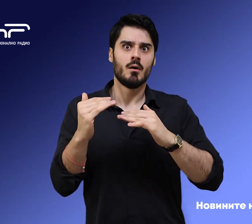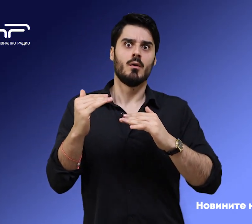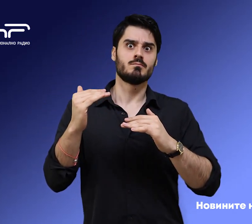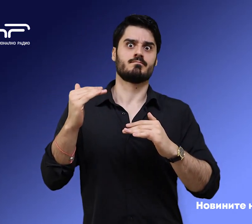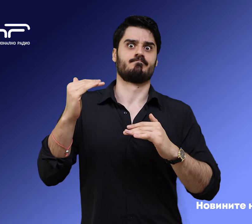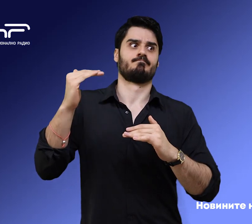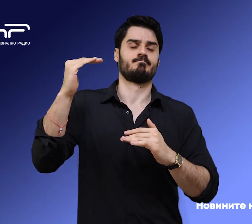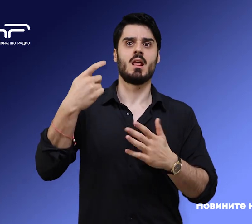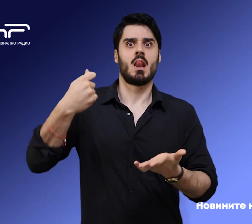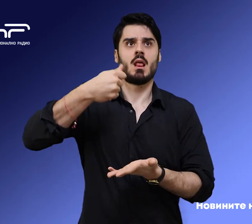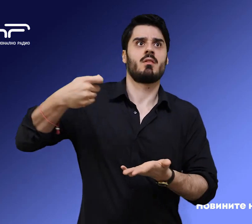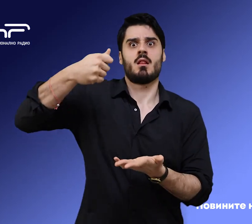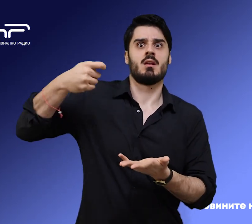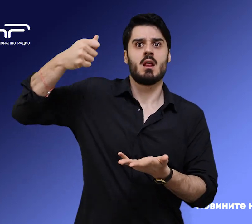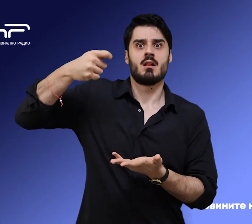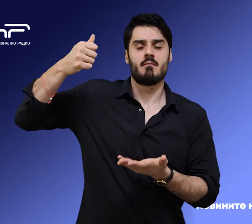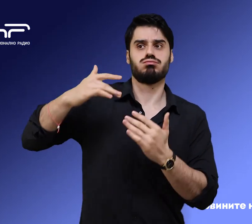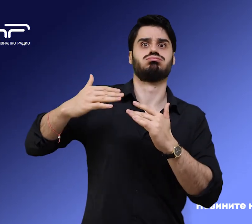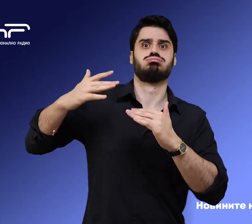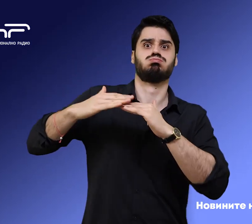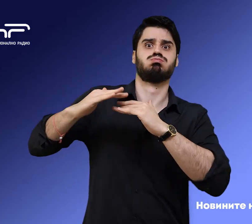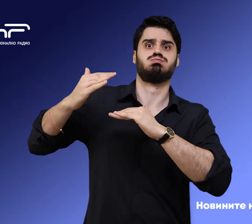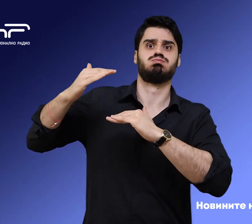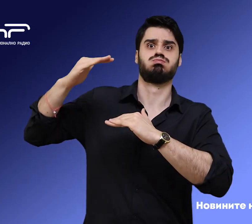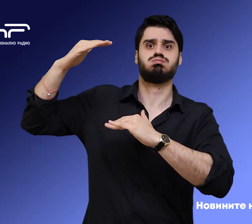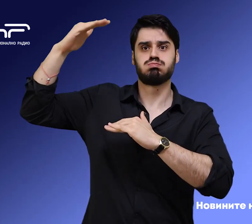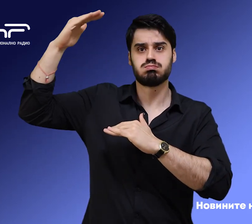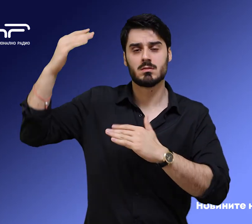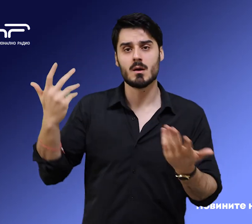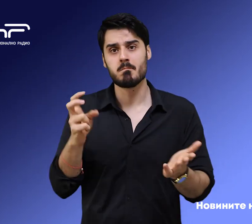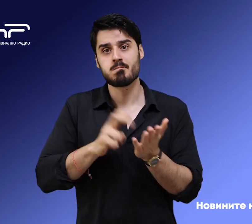отразява лихвената тенденция към нарастване, обясниха от Българската народна банка.